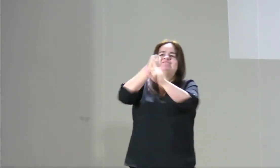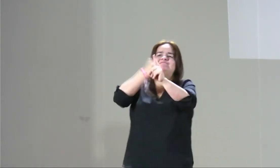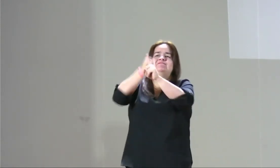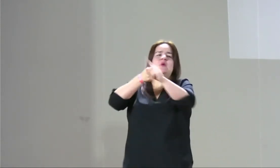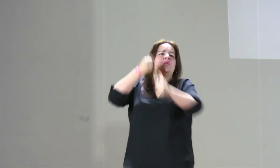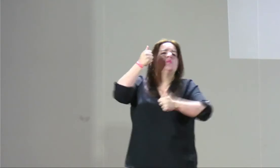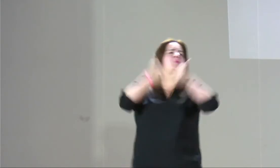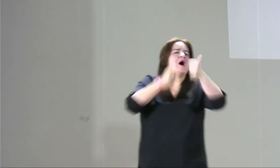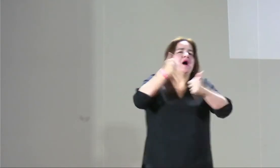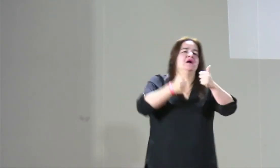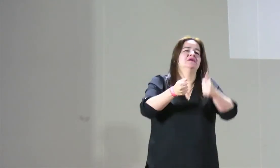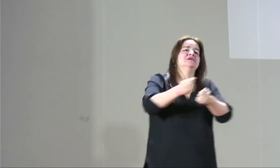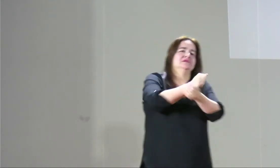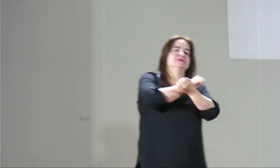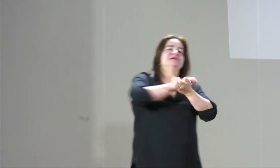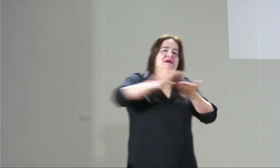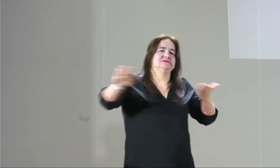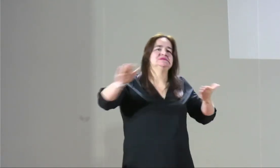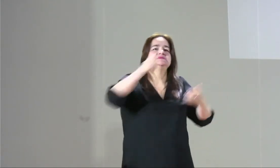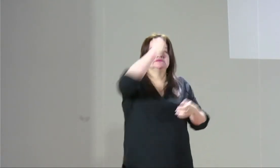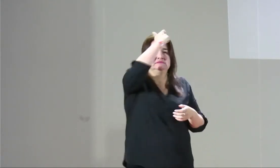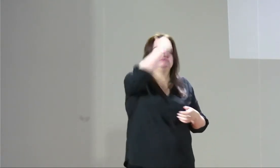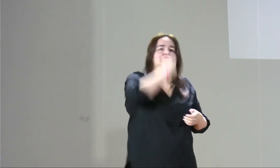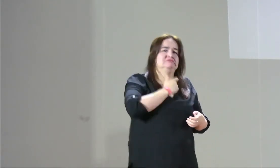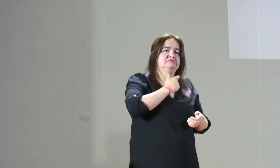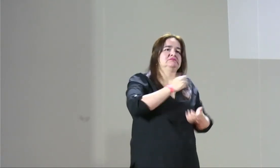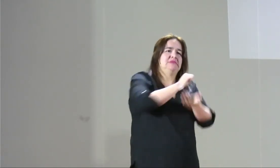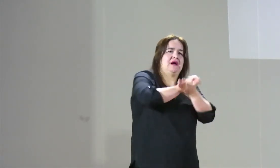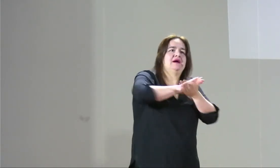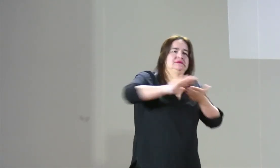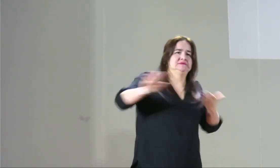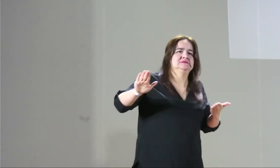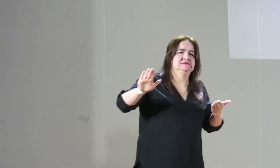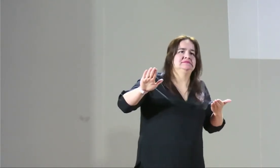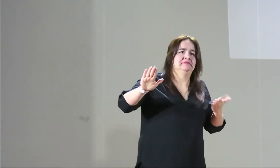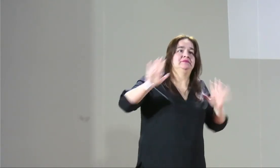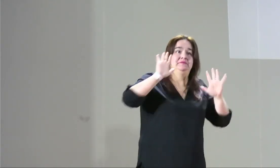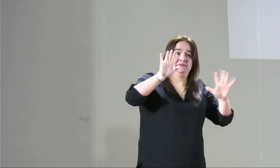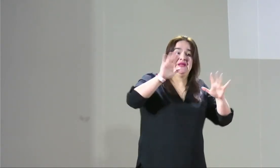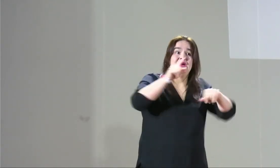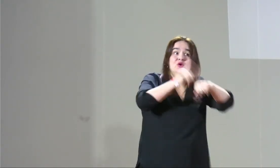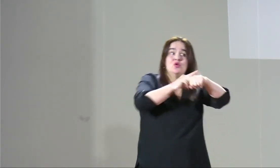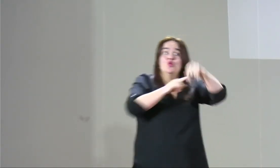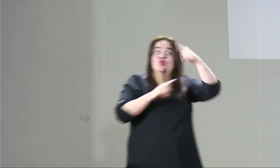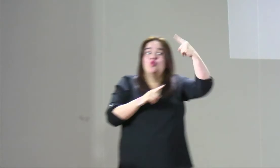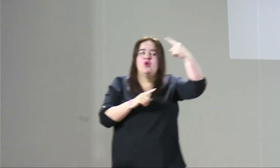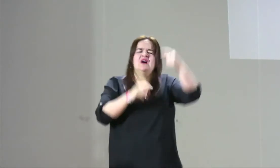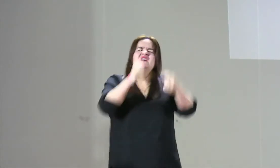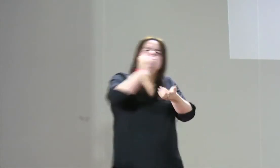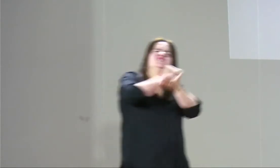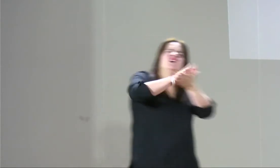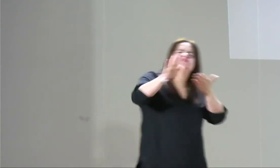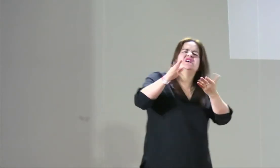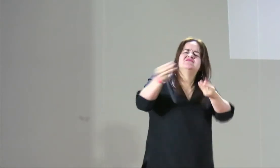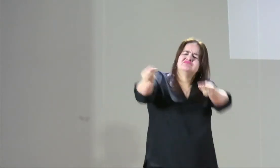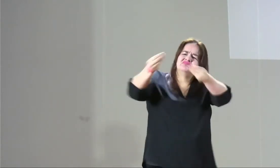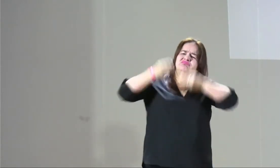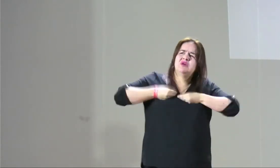Ahora, las mujeres, hemos luchado para que se nos dé la gratuidad en las toallas higiénicas, pero ¿por qué la